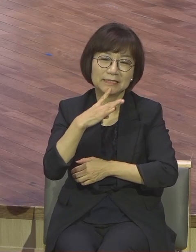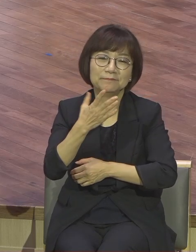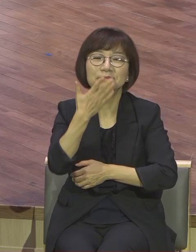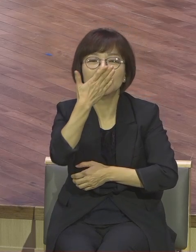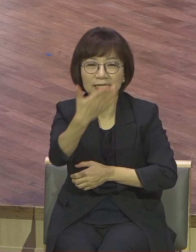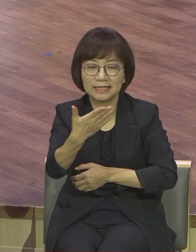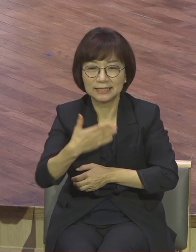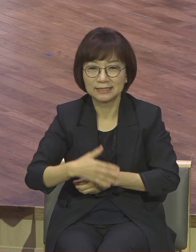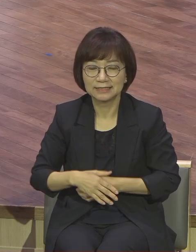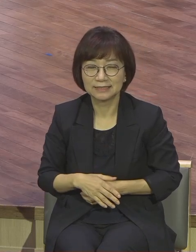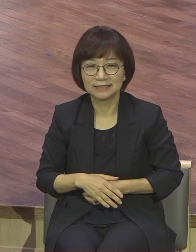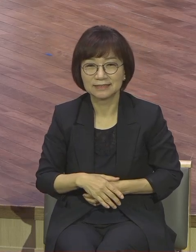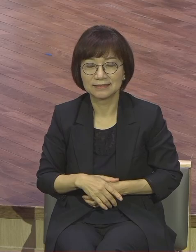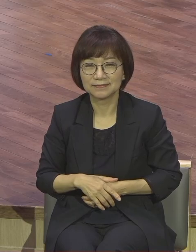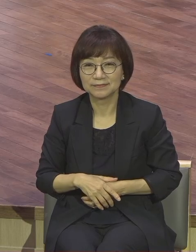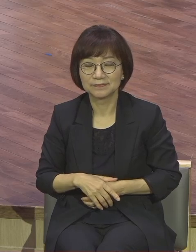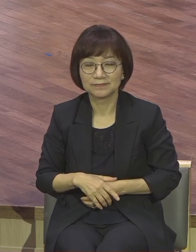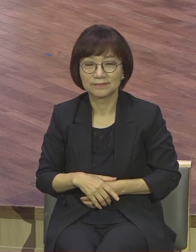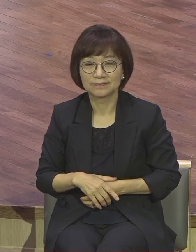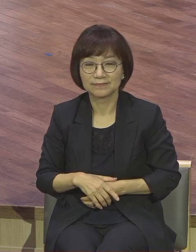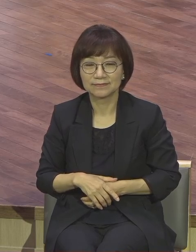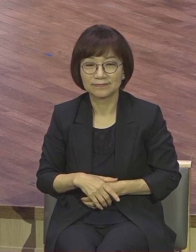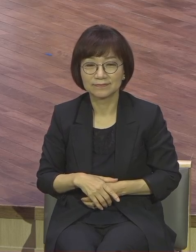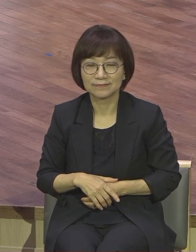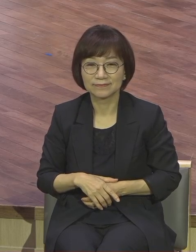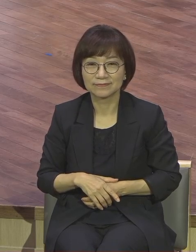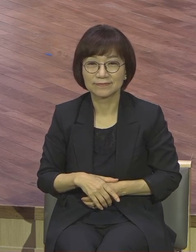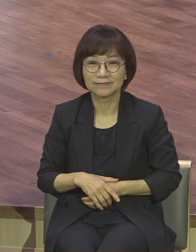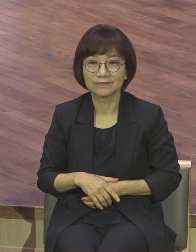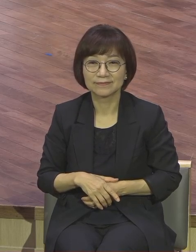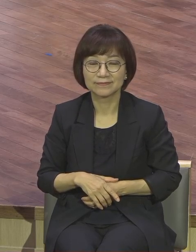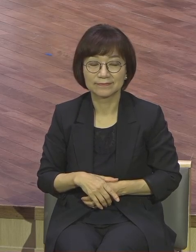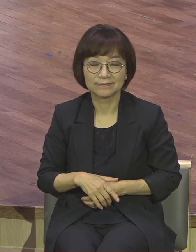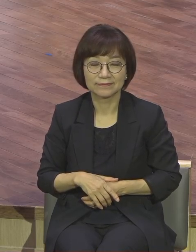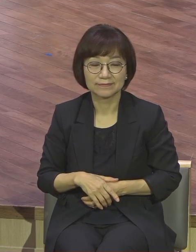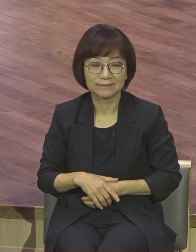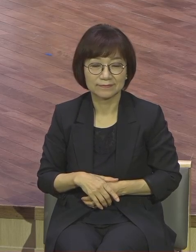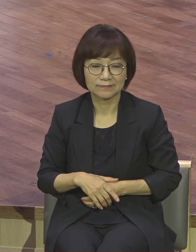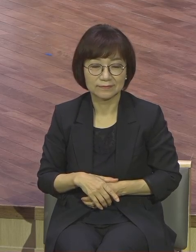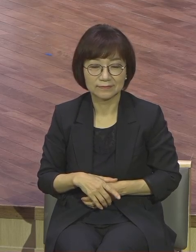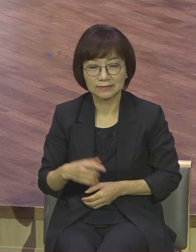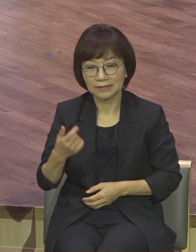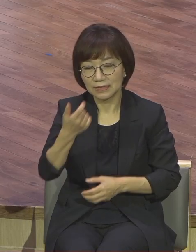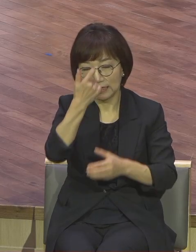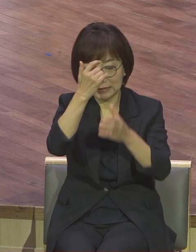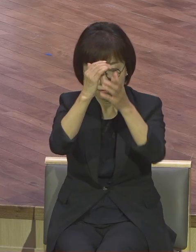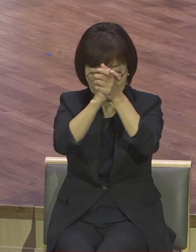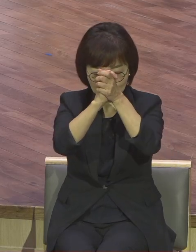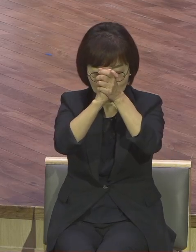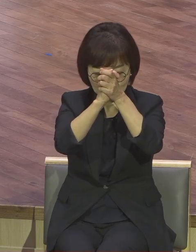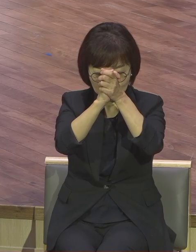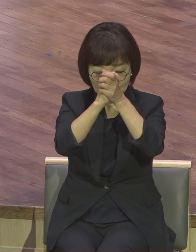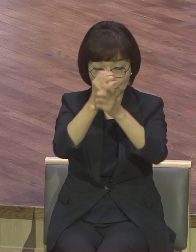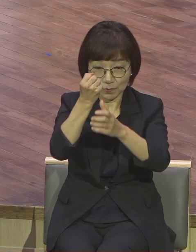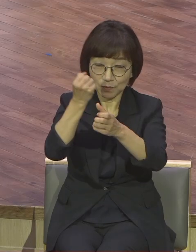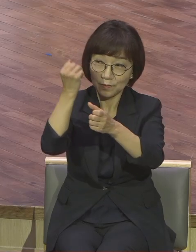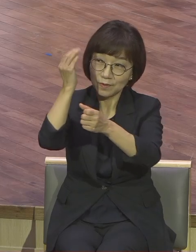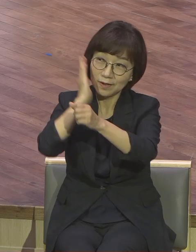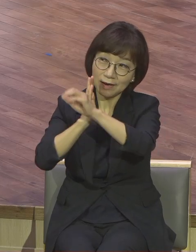기도로만 가능합니다 기도를 통해서 하늘 보호자의 축복을 누릴 때 가능합니다